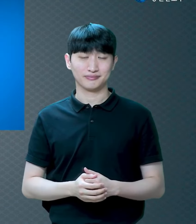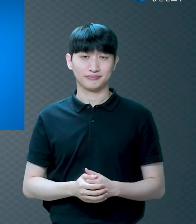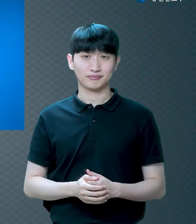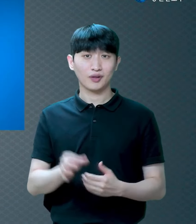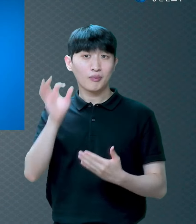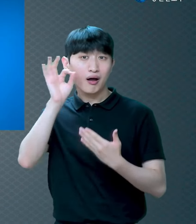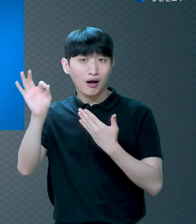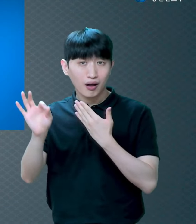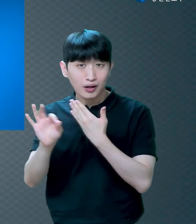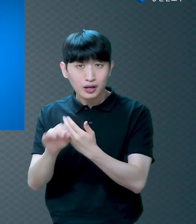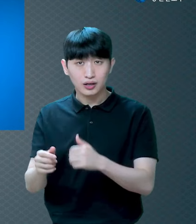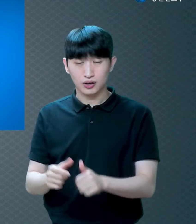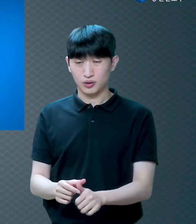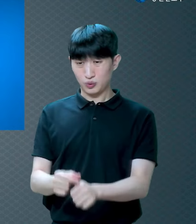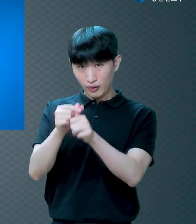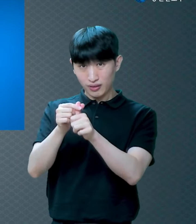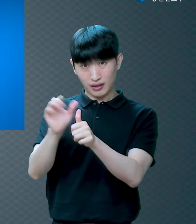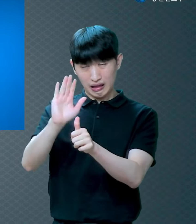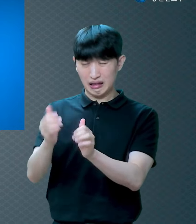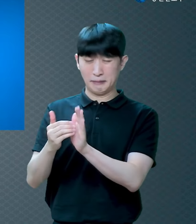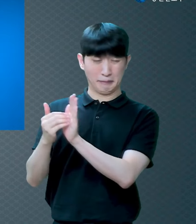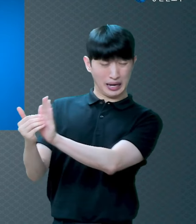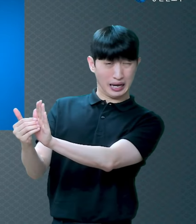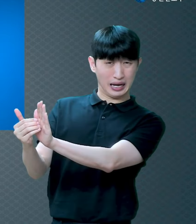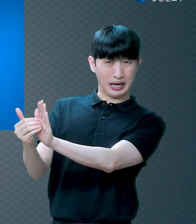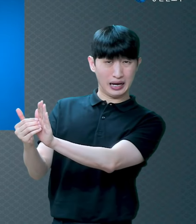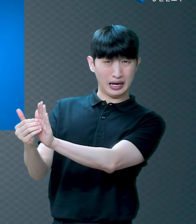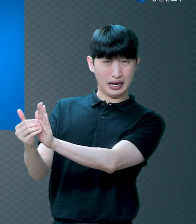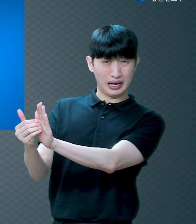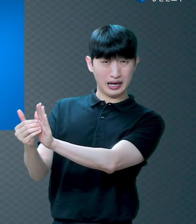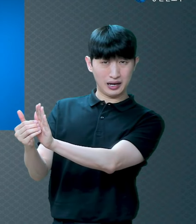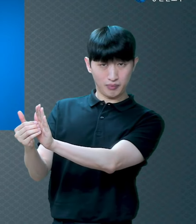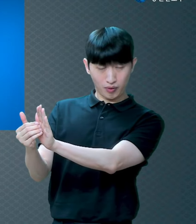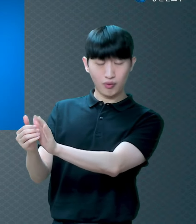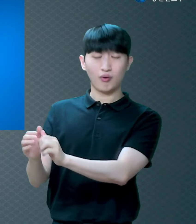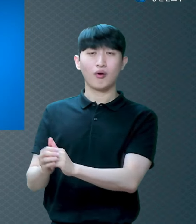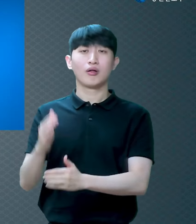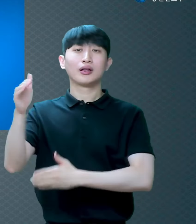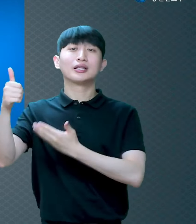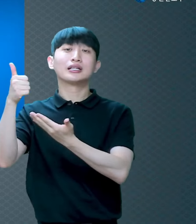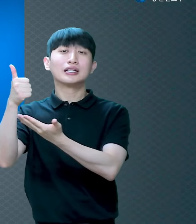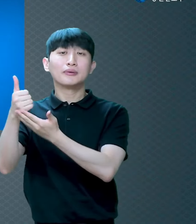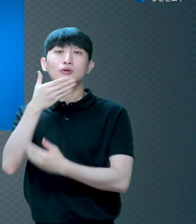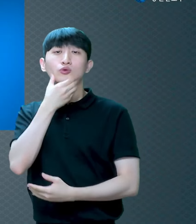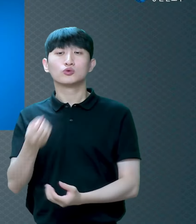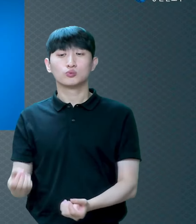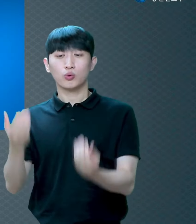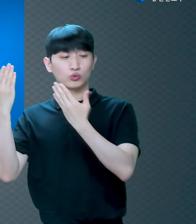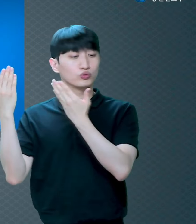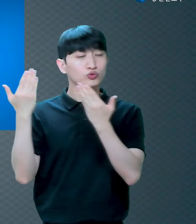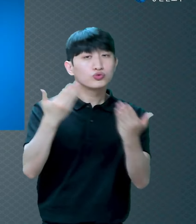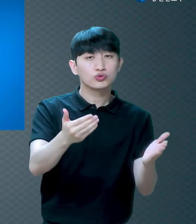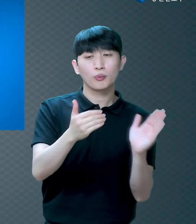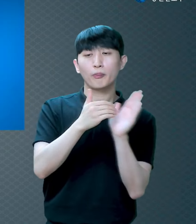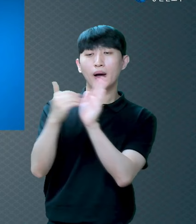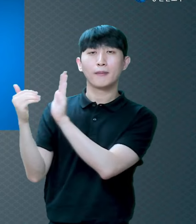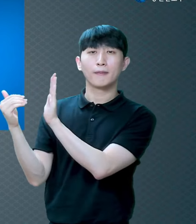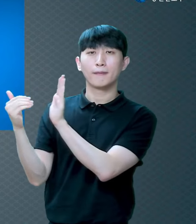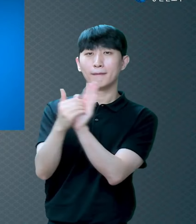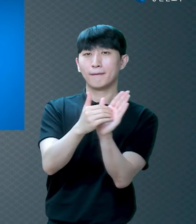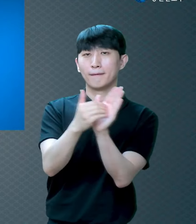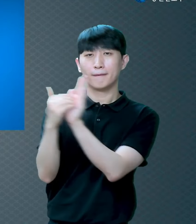그거 튕기잖아요 그러면 하나님으로부터 오는 축복이 다 차단이 돼요 결국에 누가